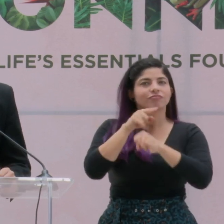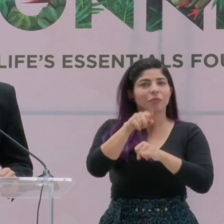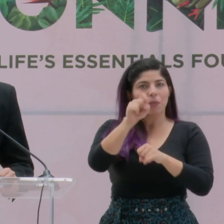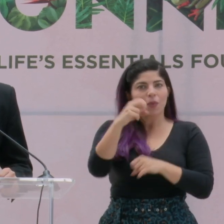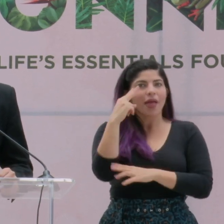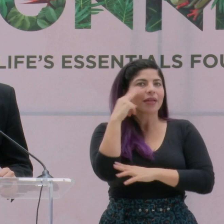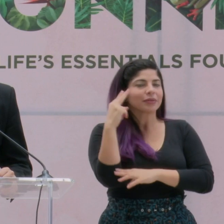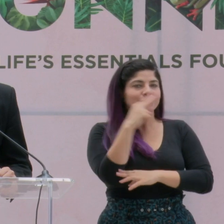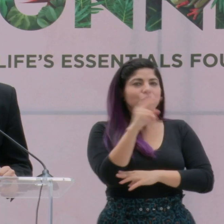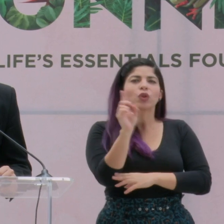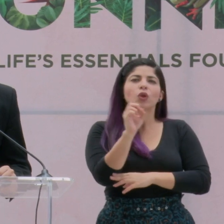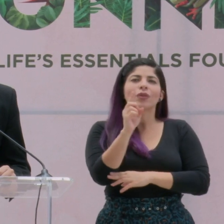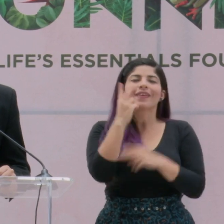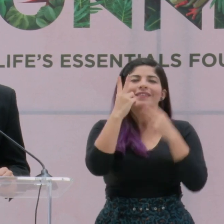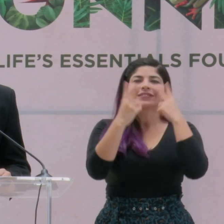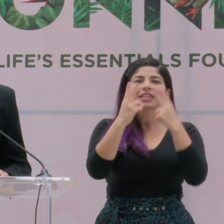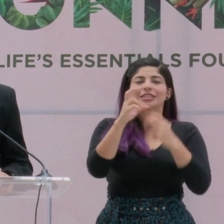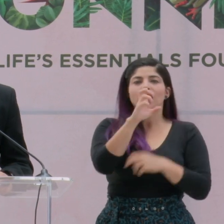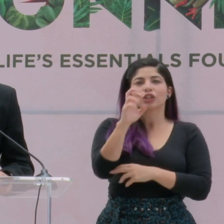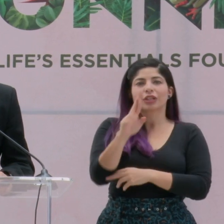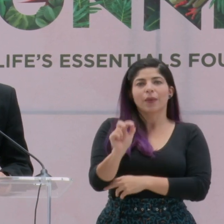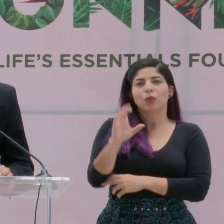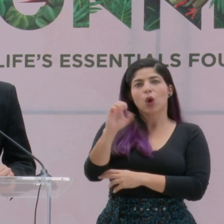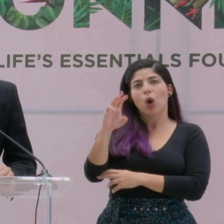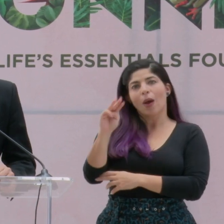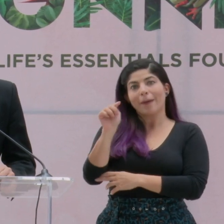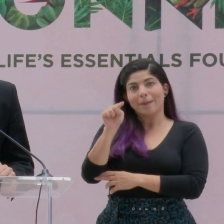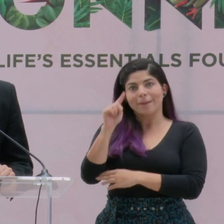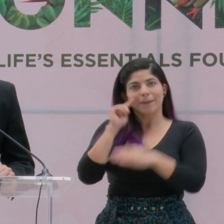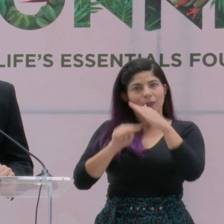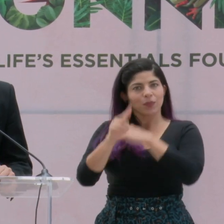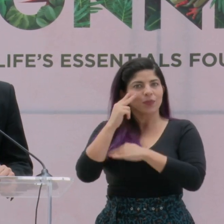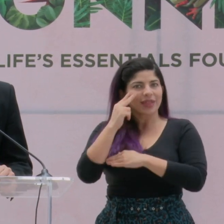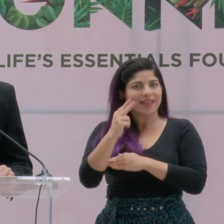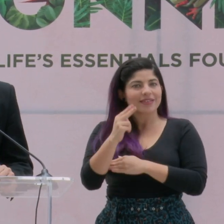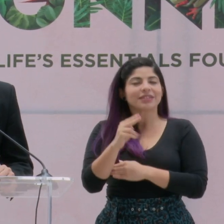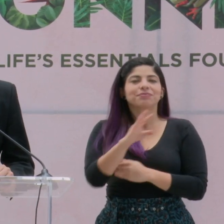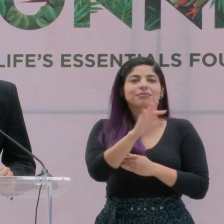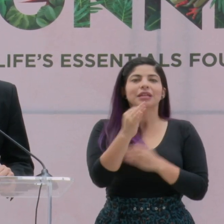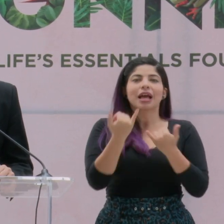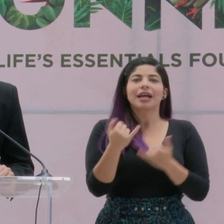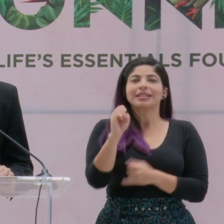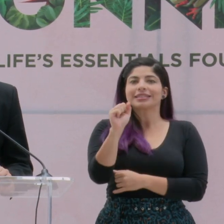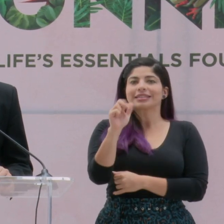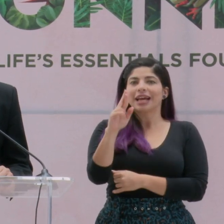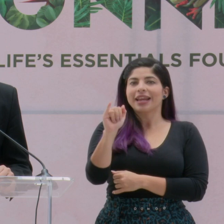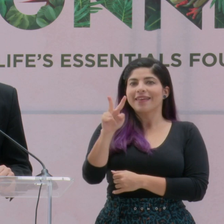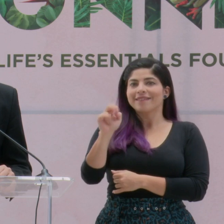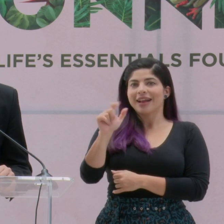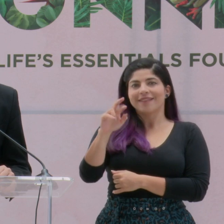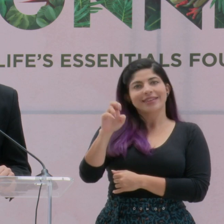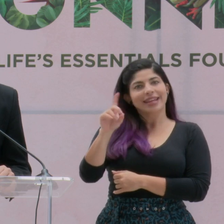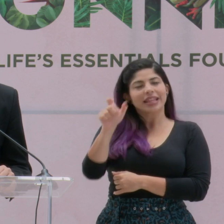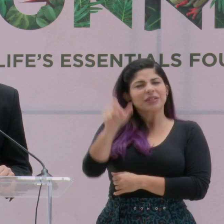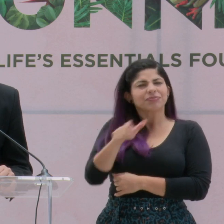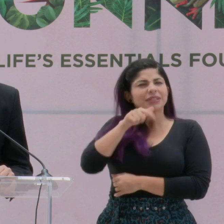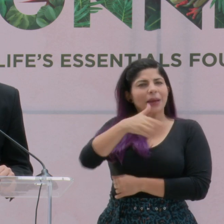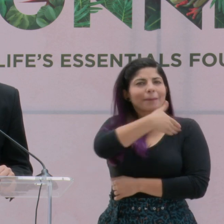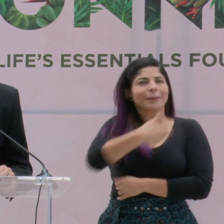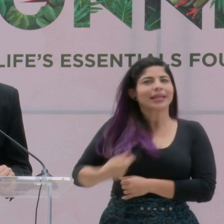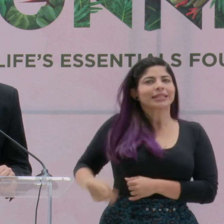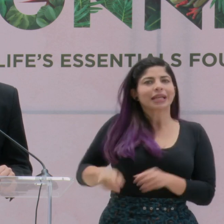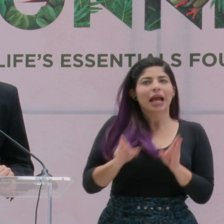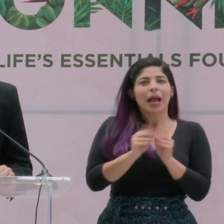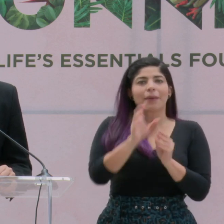pueden observar en VisitCostaRica.com. Invitamos a la señora Zari Valverde, presidenta de la Cámara Nacional de